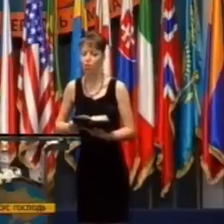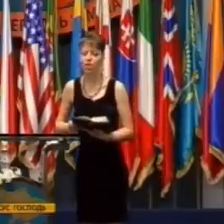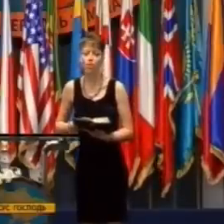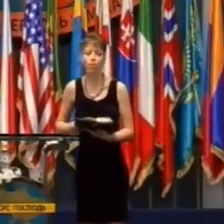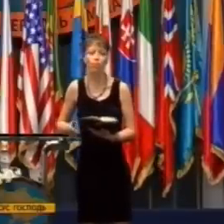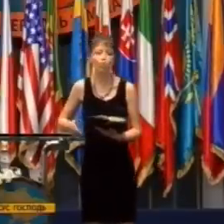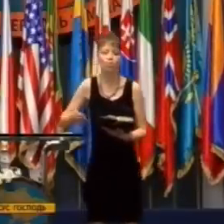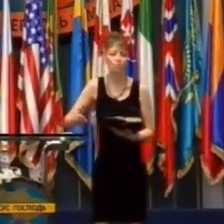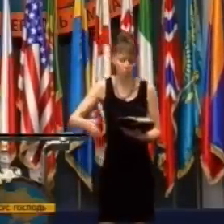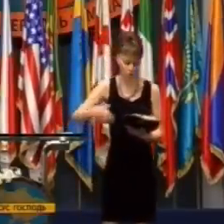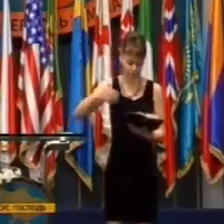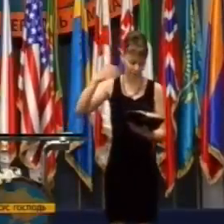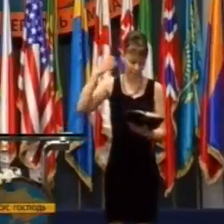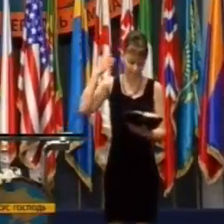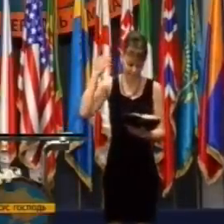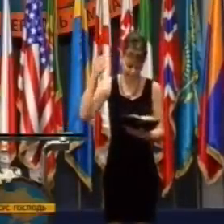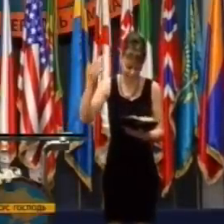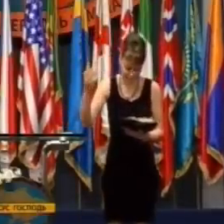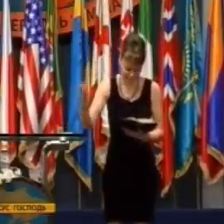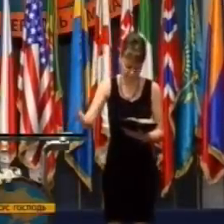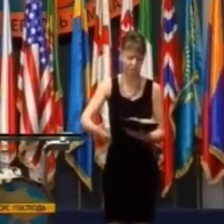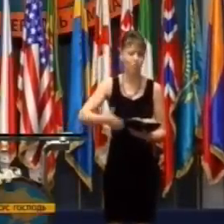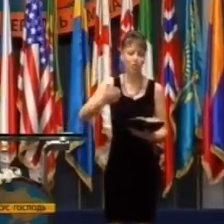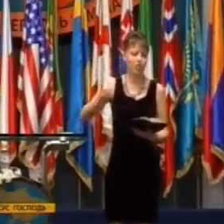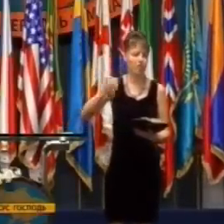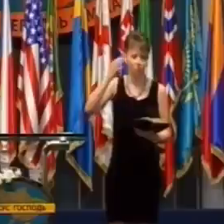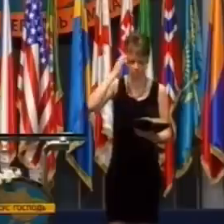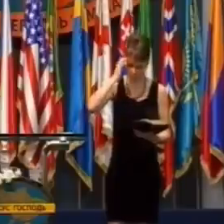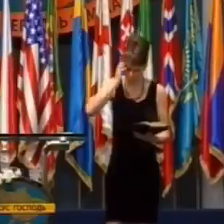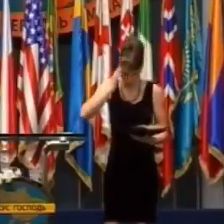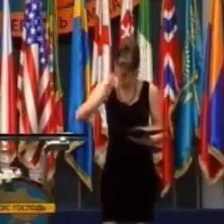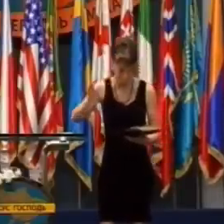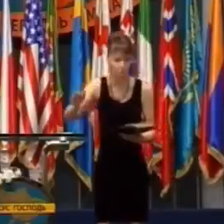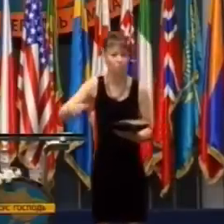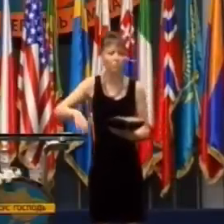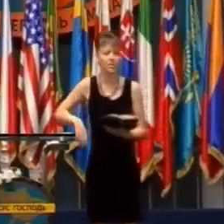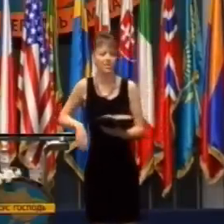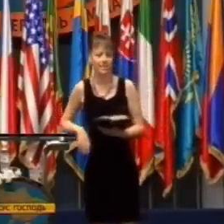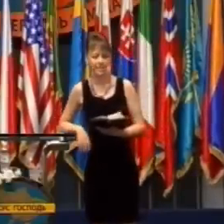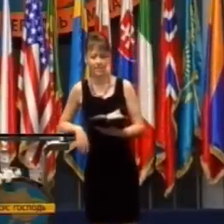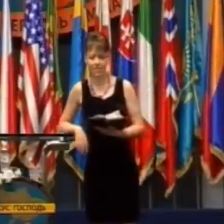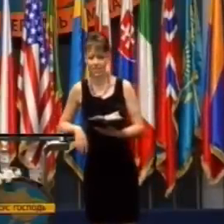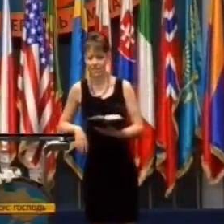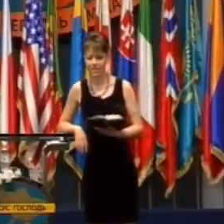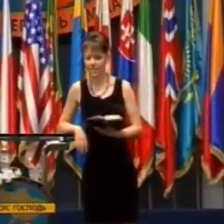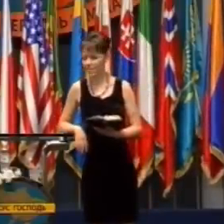Čo umožňuje Bohu, aby robil o mnoho viac, než prosíte alebo rozumiete?